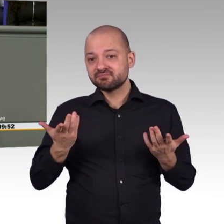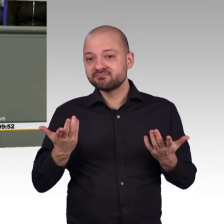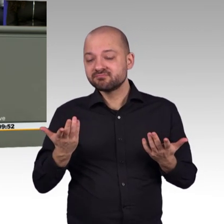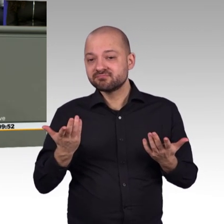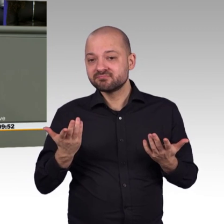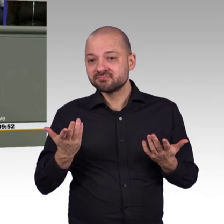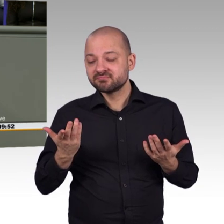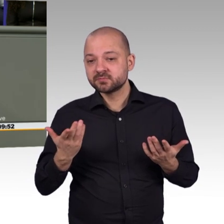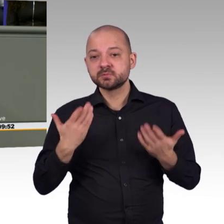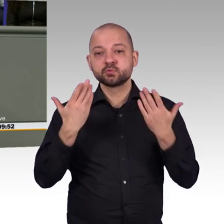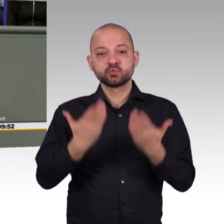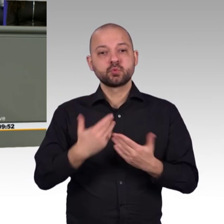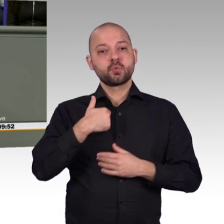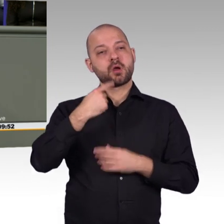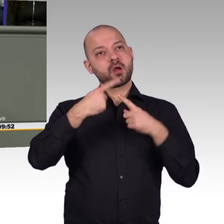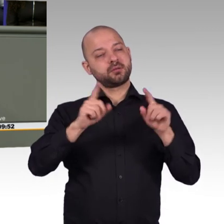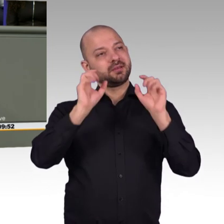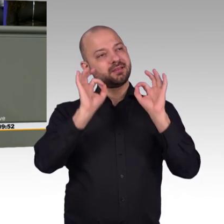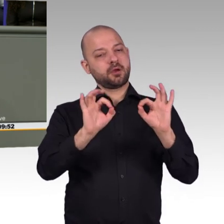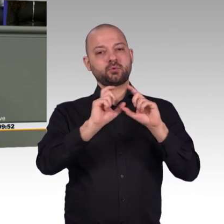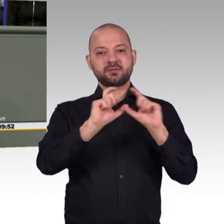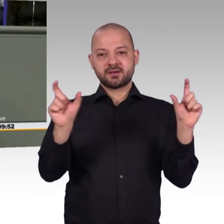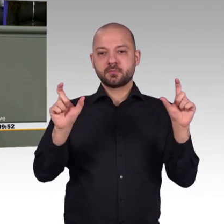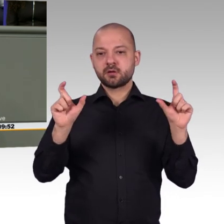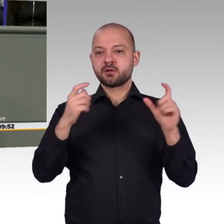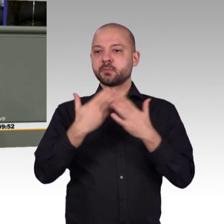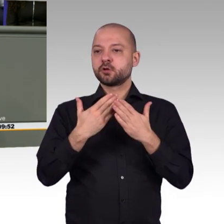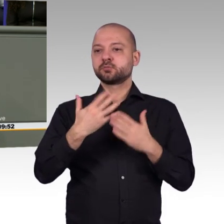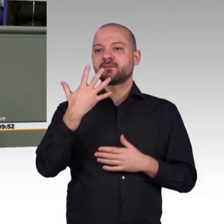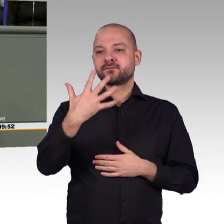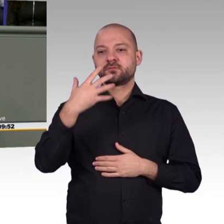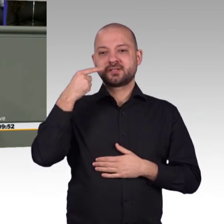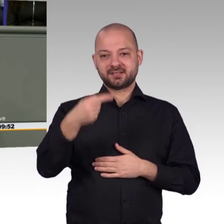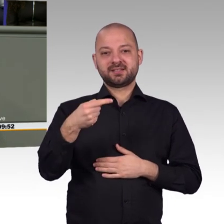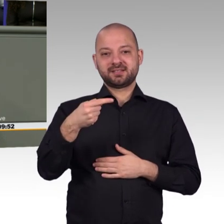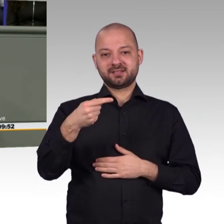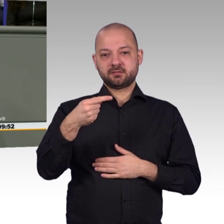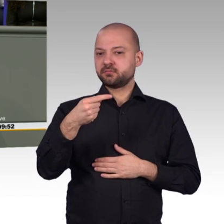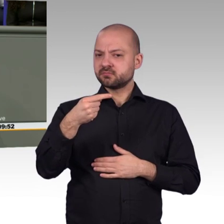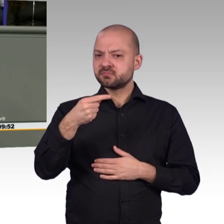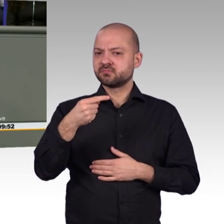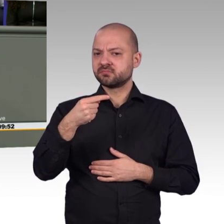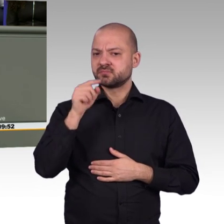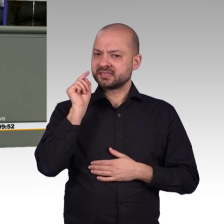in der Fläche die weißen Flecken geschlossen werden. Aber woher kommt denn jetzt schon wieder der Protest wegen der